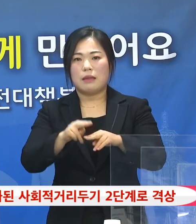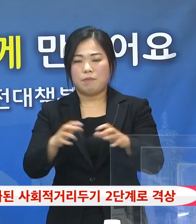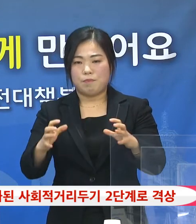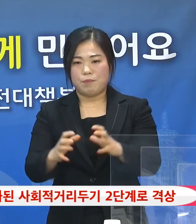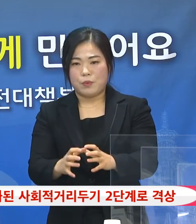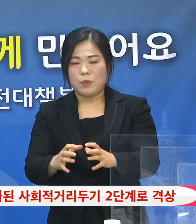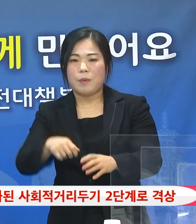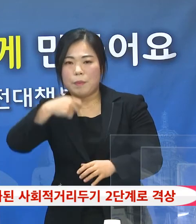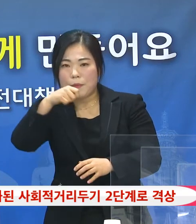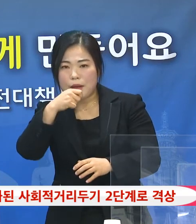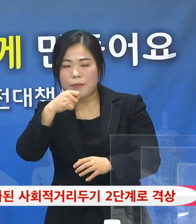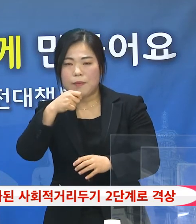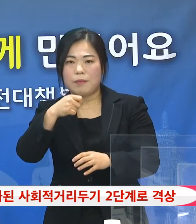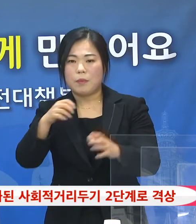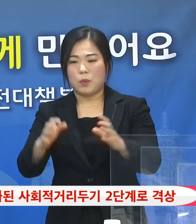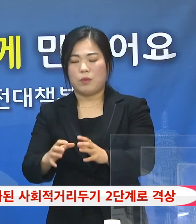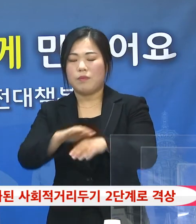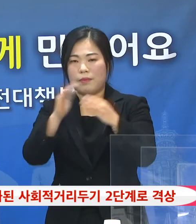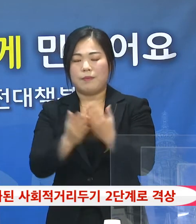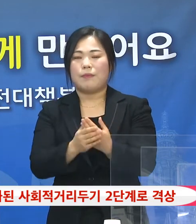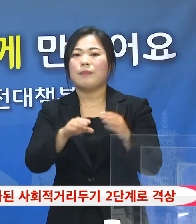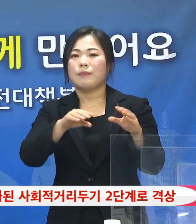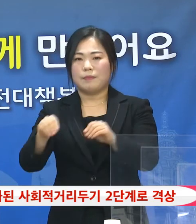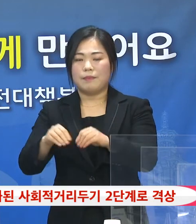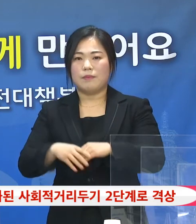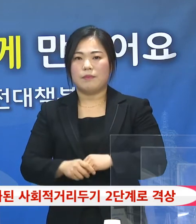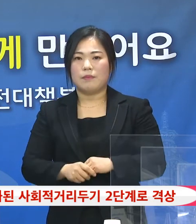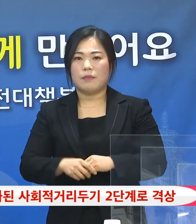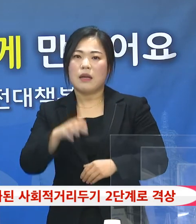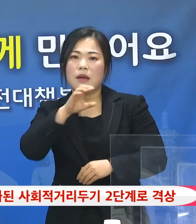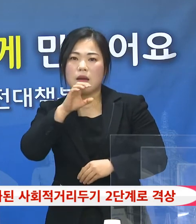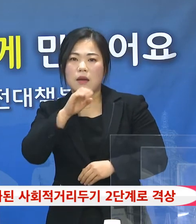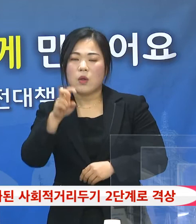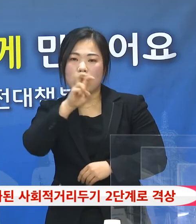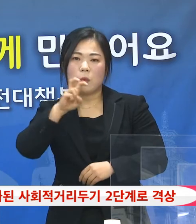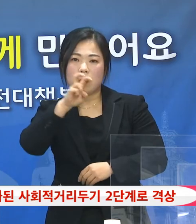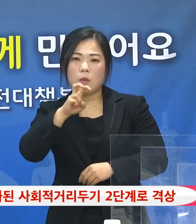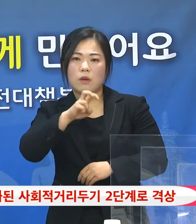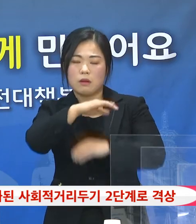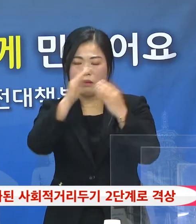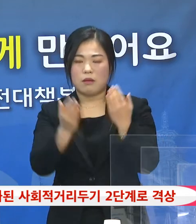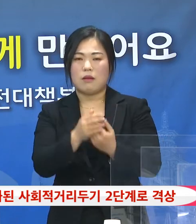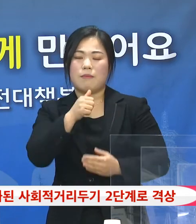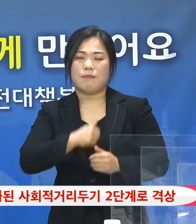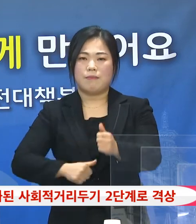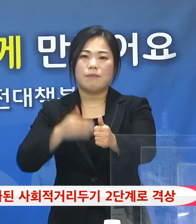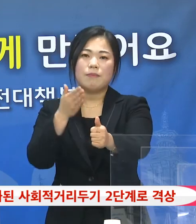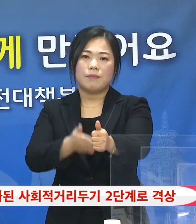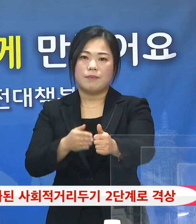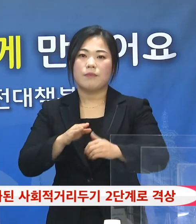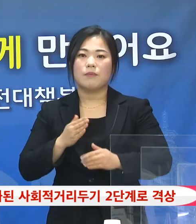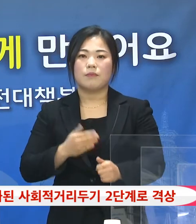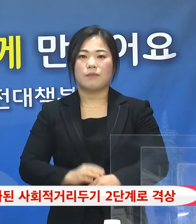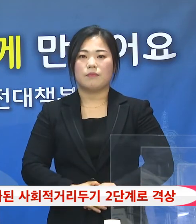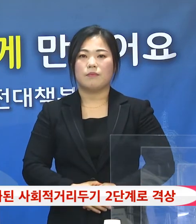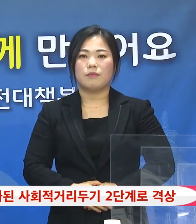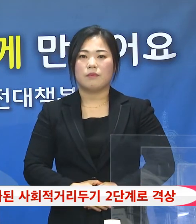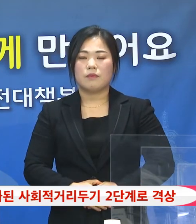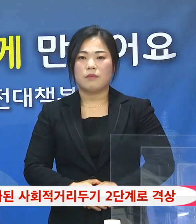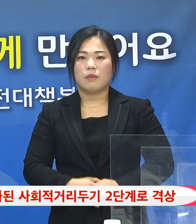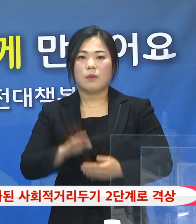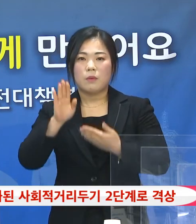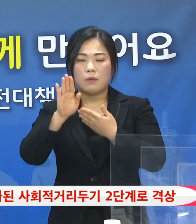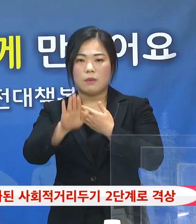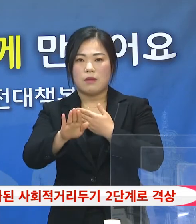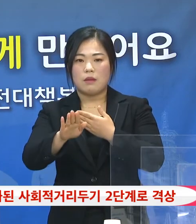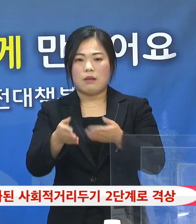식사는 금지합니다. 그리고 성가대의 운영은 가급적 자제해 주실 것을 권고드립니다. 그 외 시설에